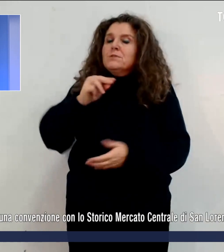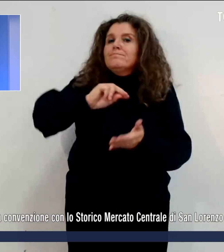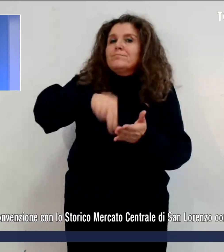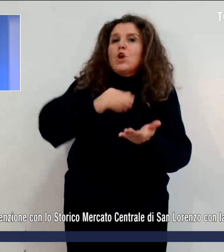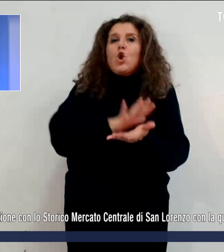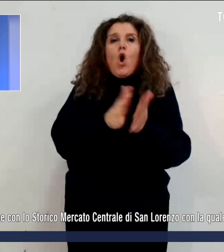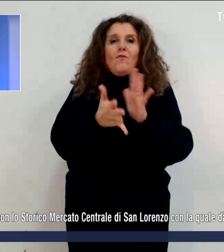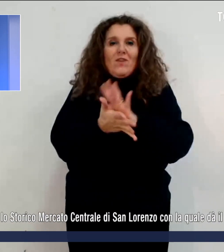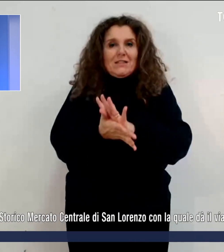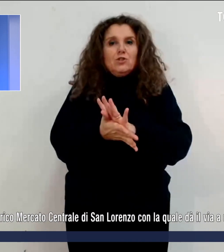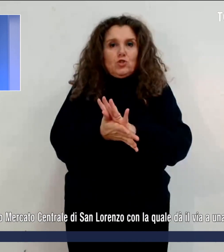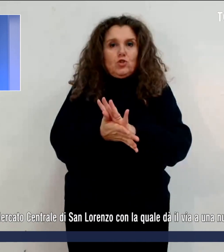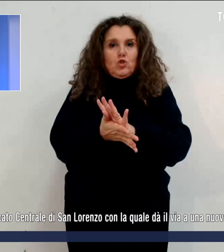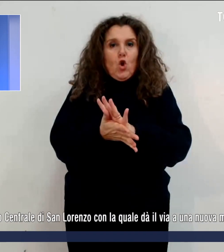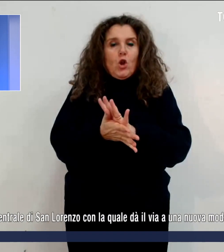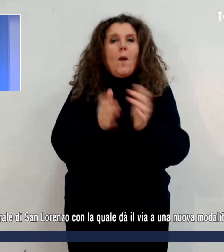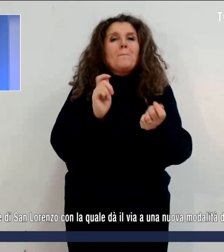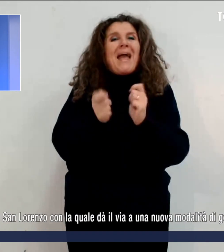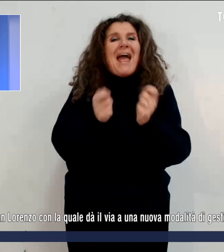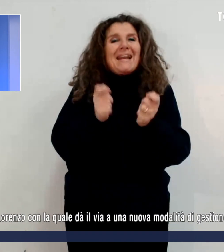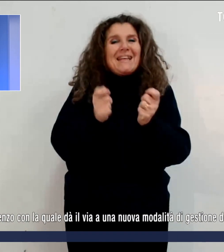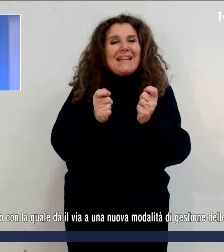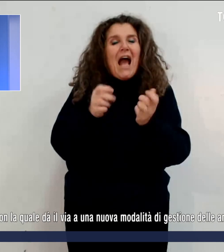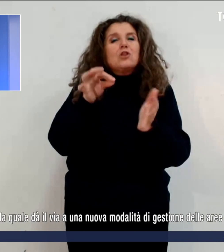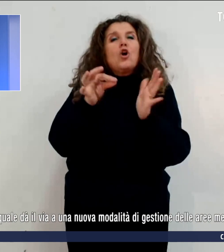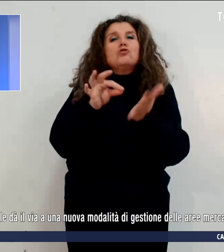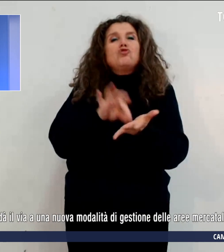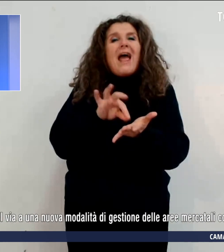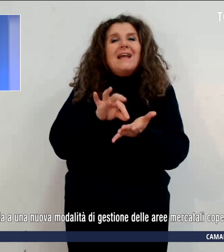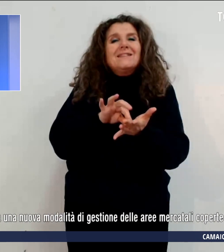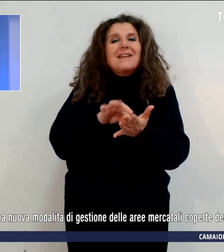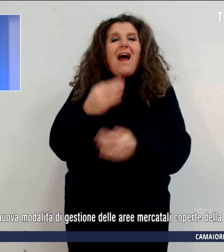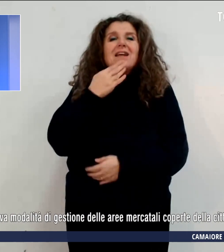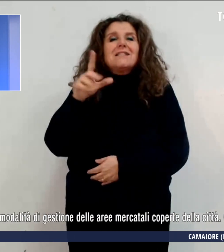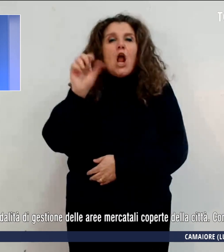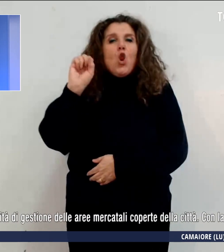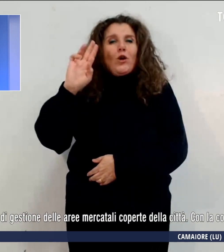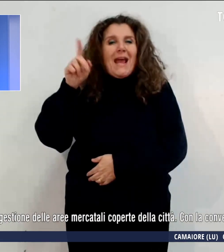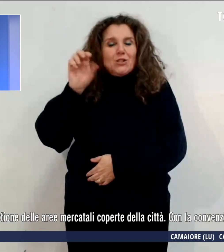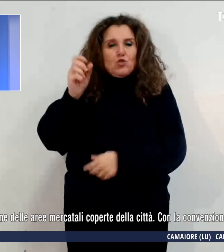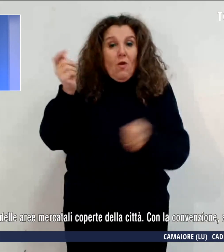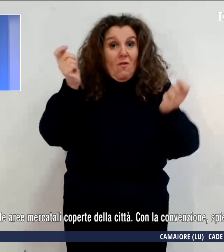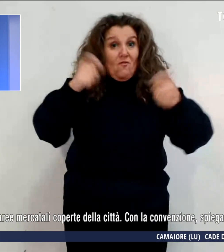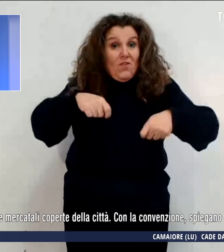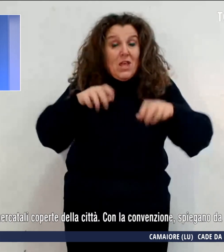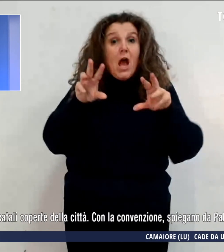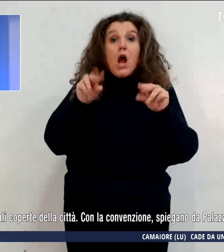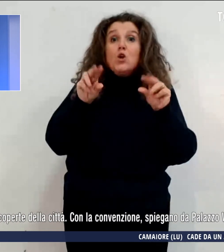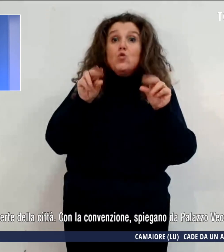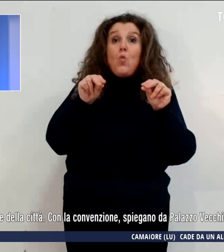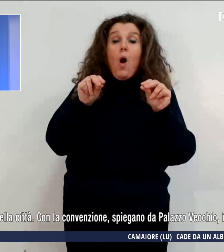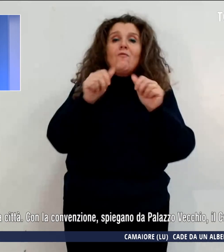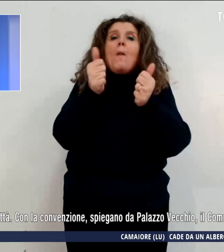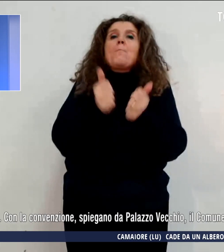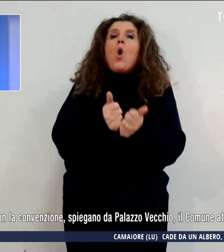con lo storico mercato centrale di San Lorenzo, con la quale dà il via a una nuova modalità